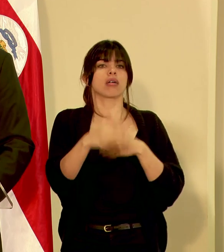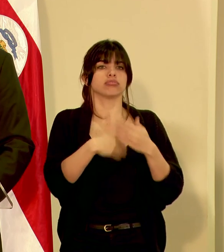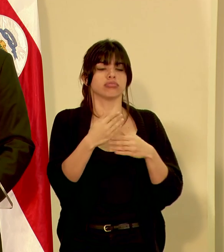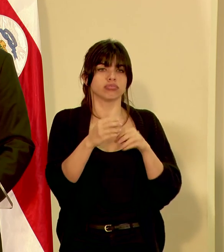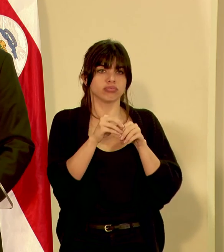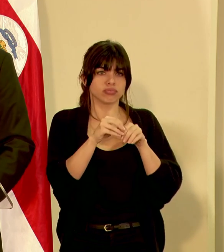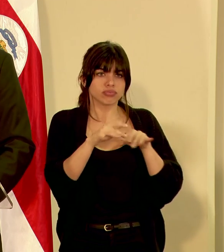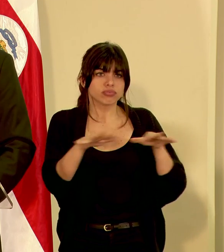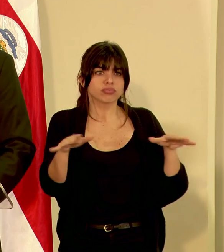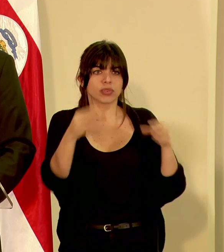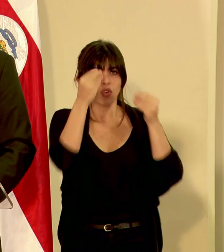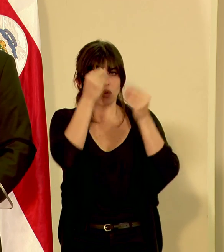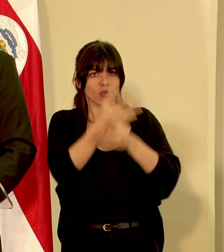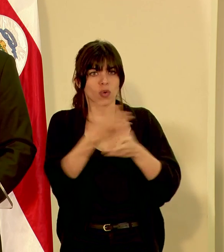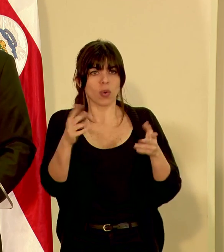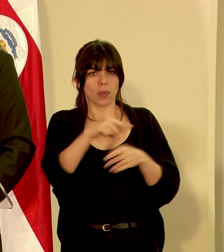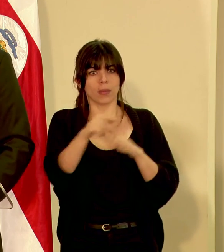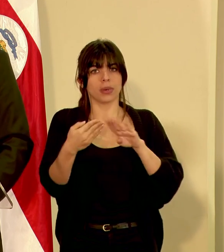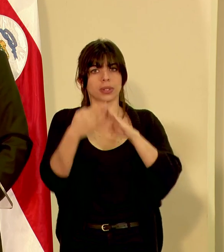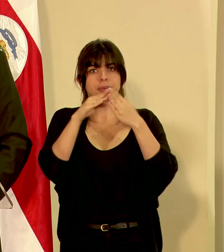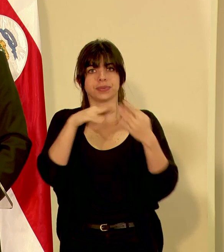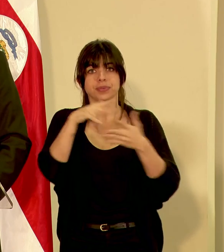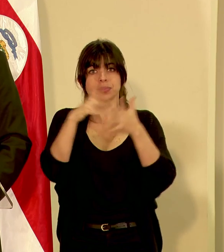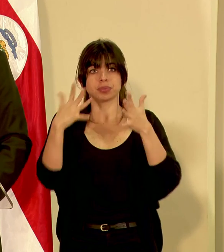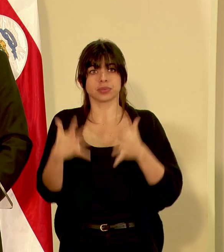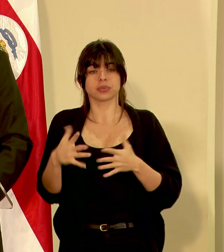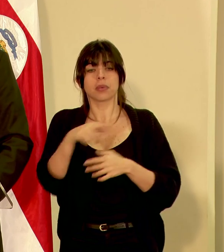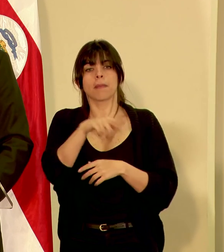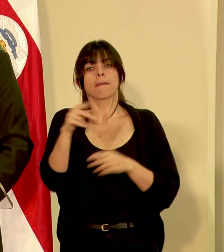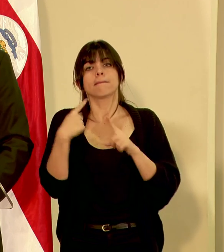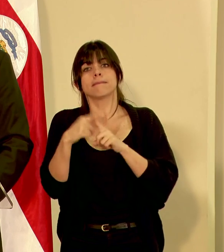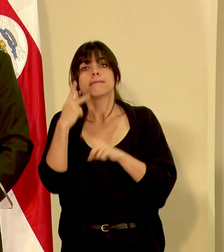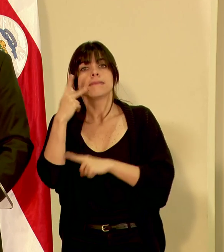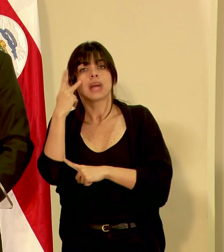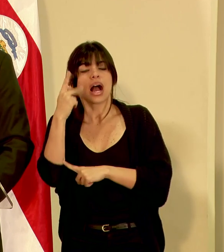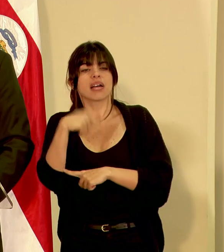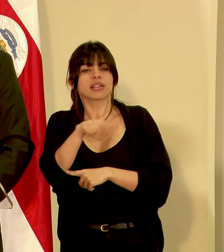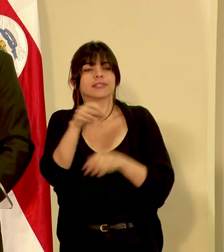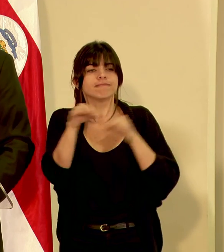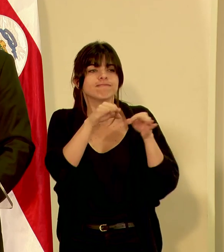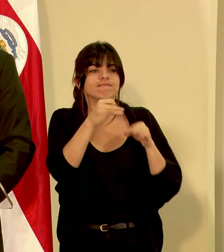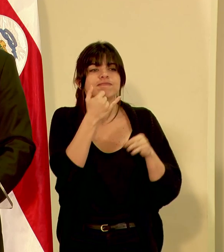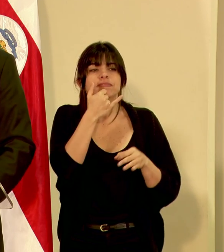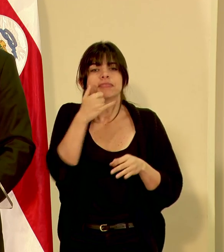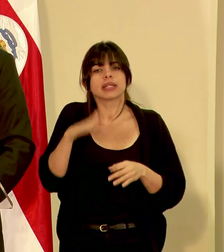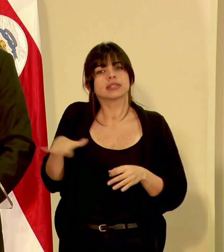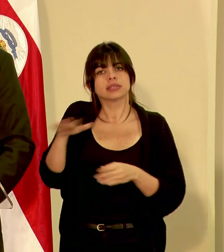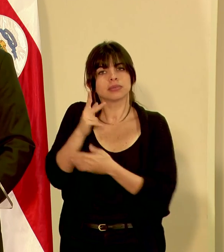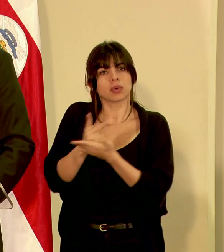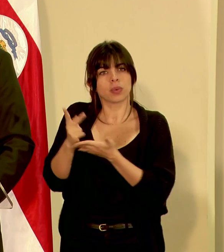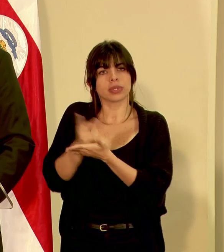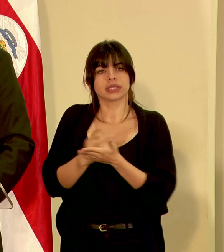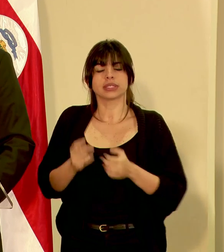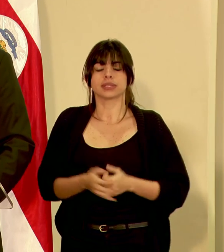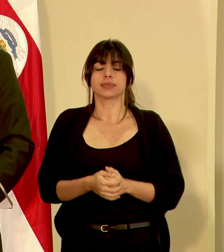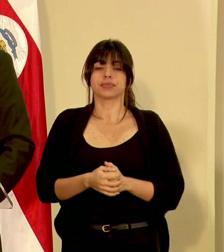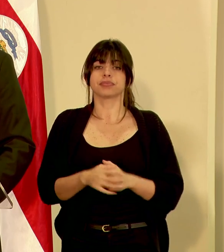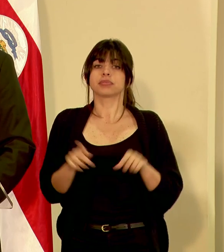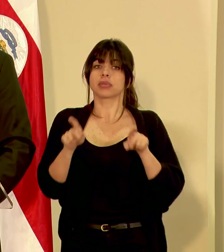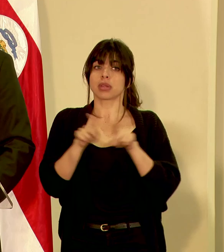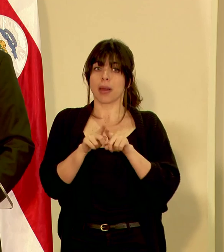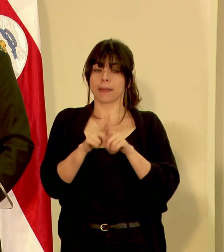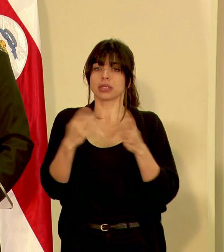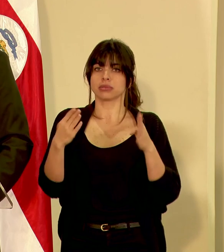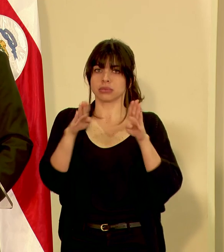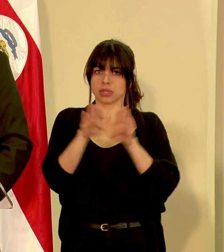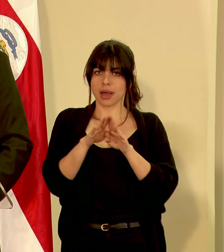informen a las poblaciones estudiantiles, padres de familia sobre lo que está sucediendo en la provincia. Mantenemos el